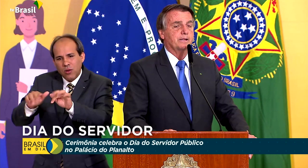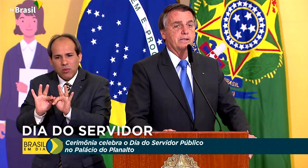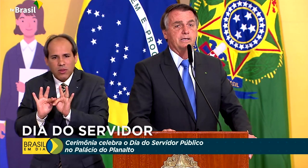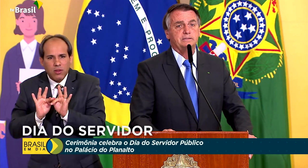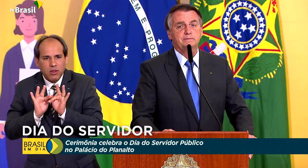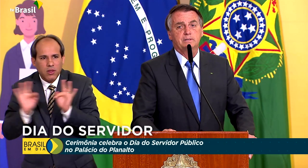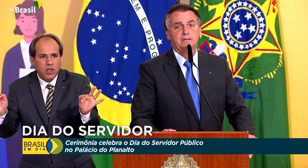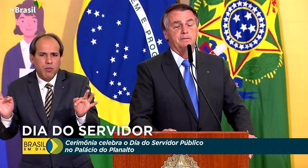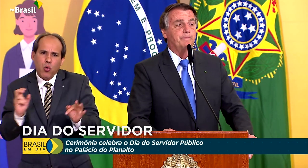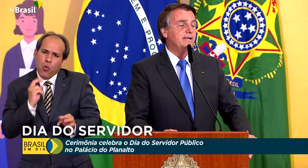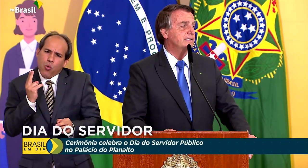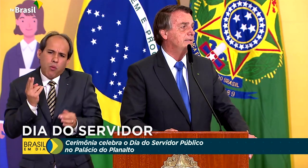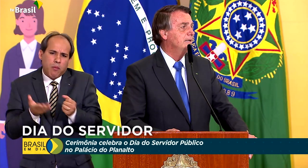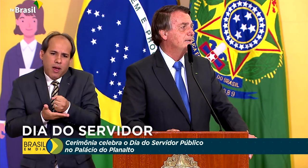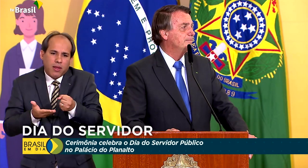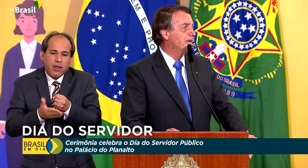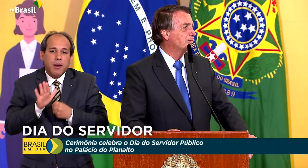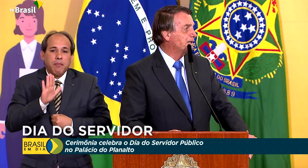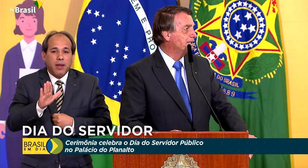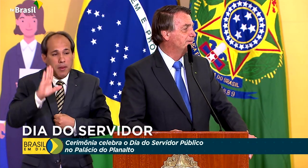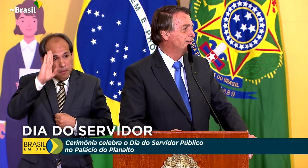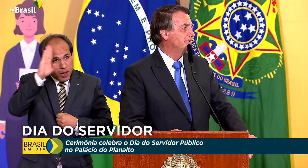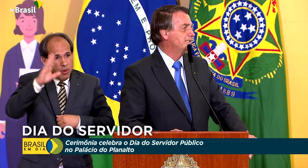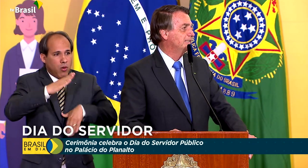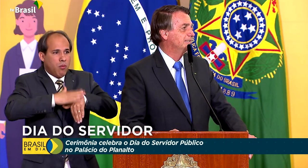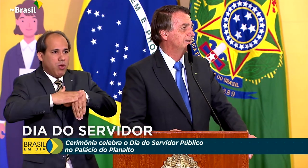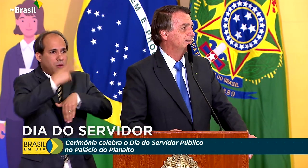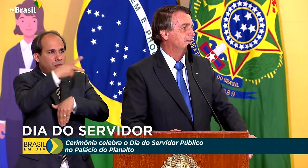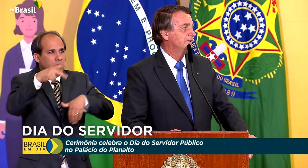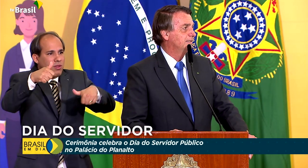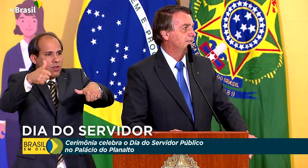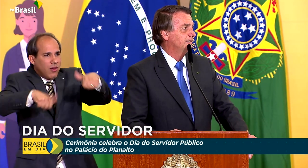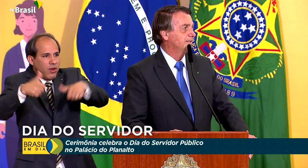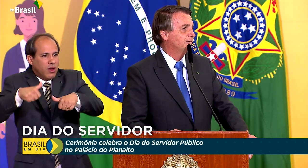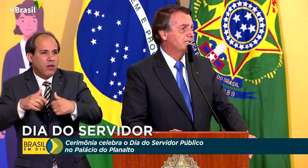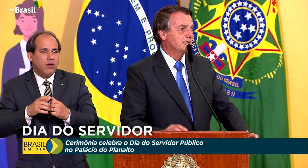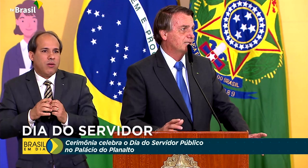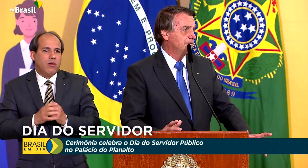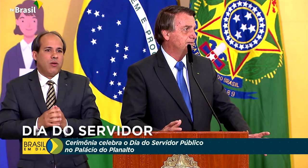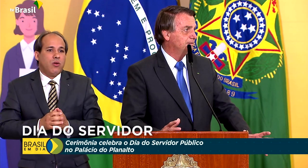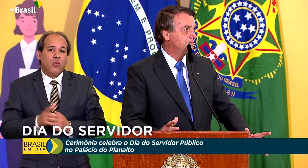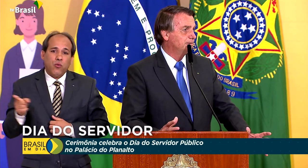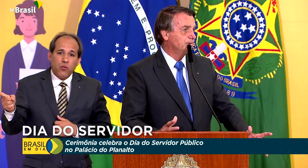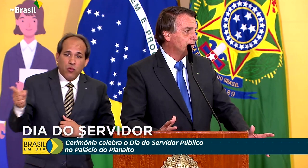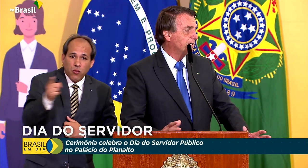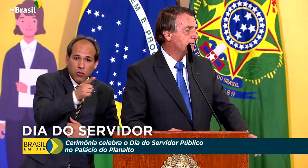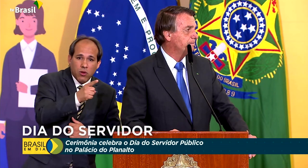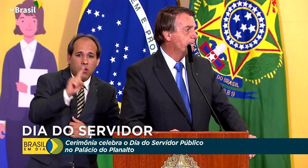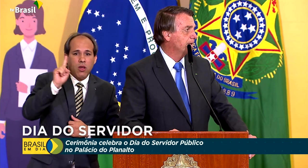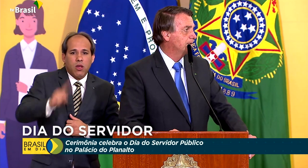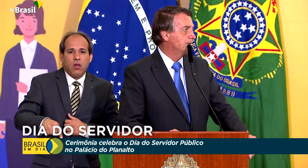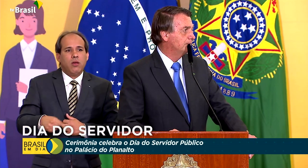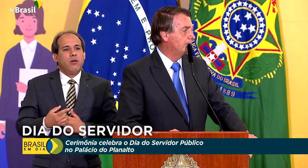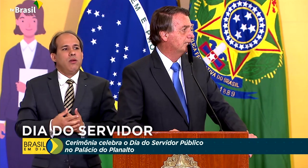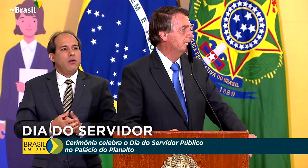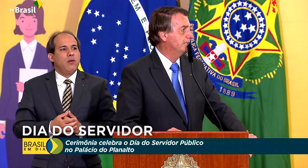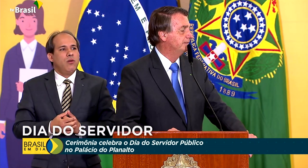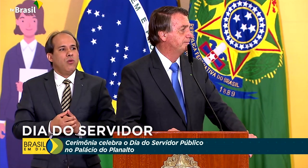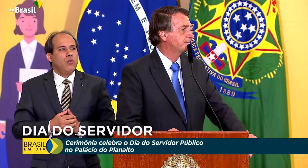complexa que seja, passam pelo crivo de vocês. Vocês são o nosso